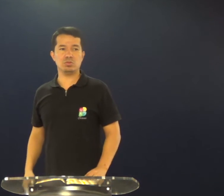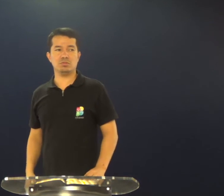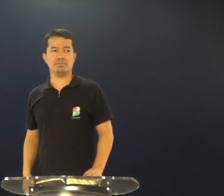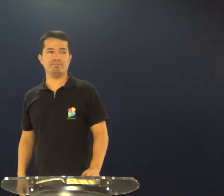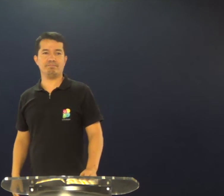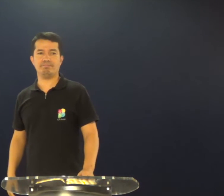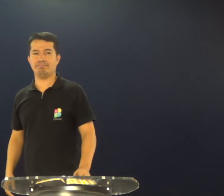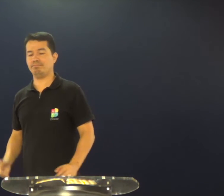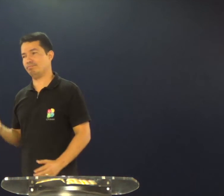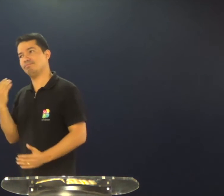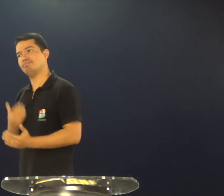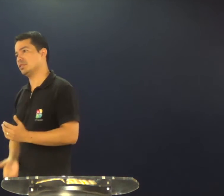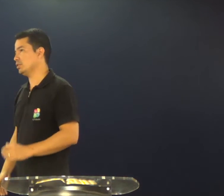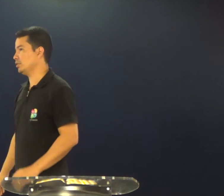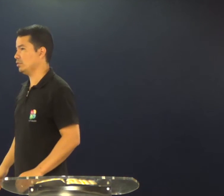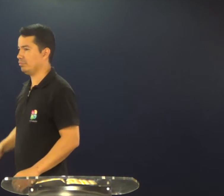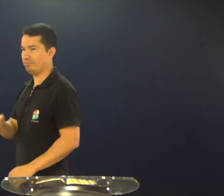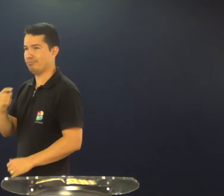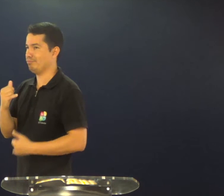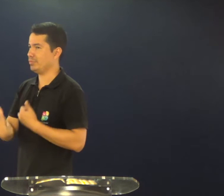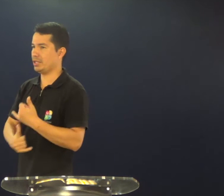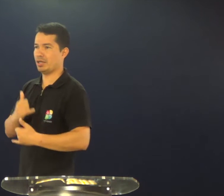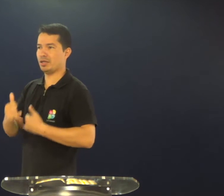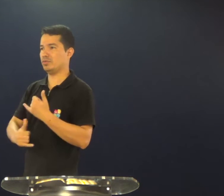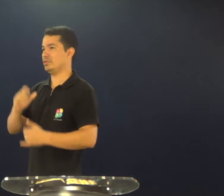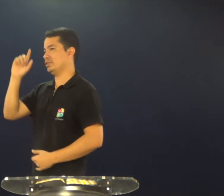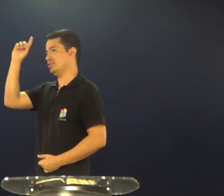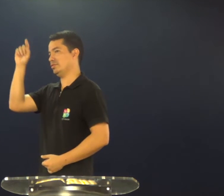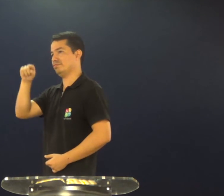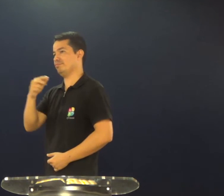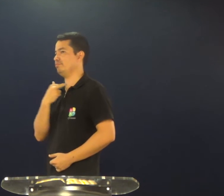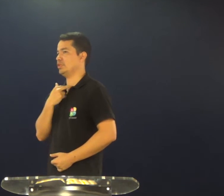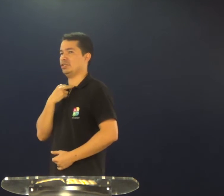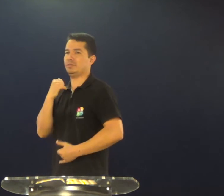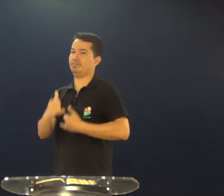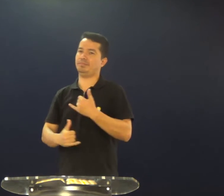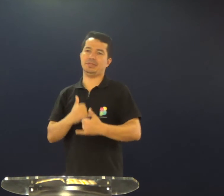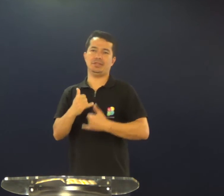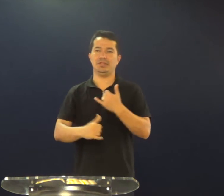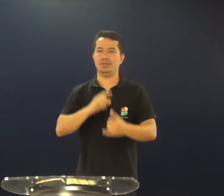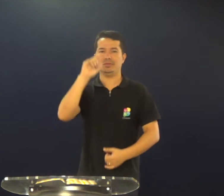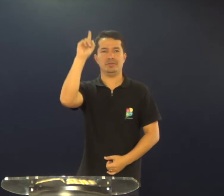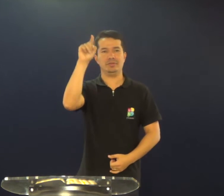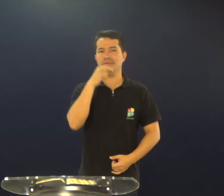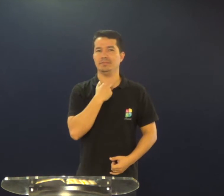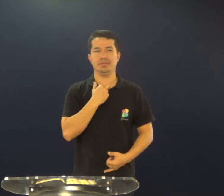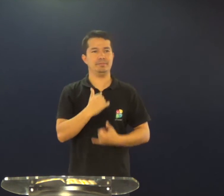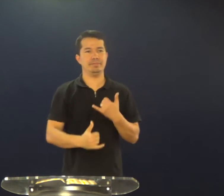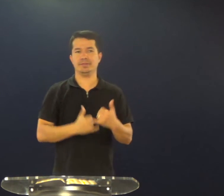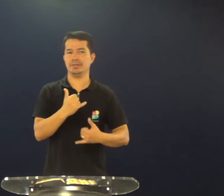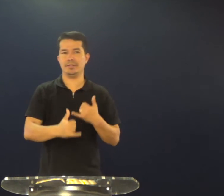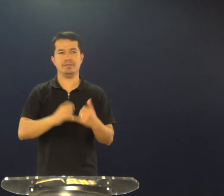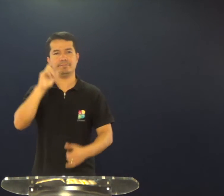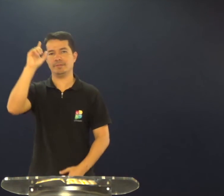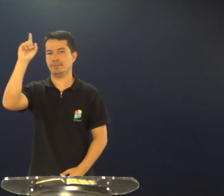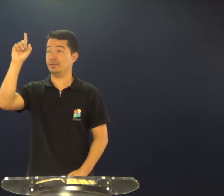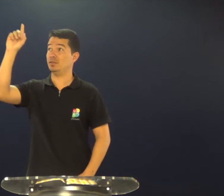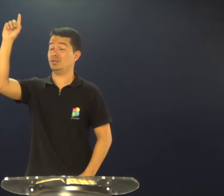não adianta, hoje é o momento, não adianta, isso não é uma brincadeira, nós não podemos brincar com Deus, não dá para